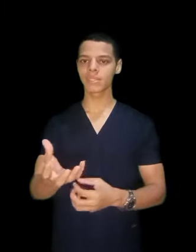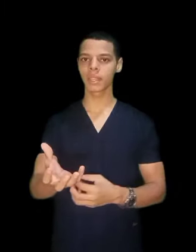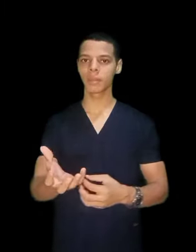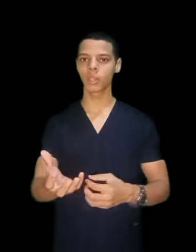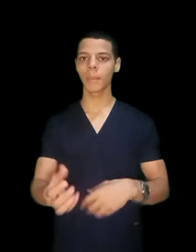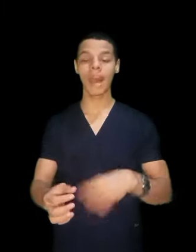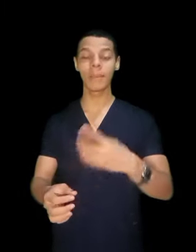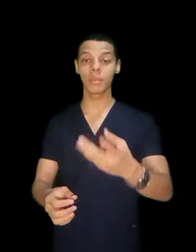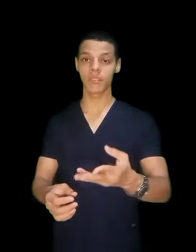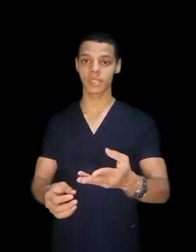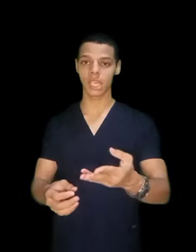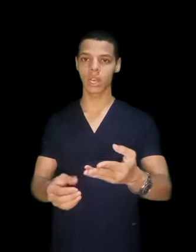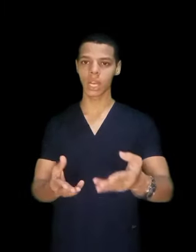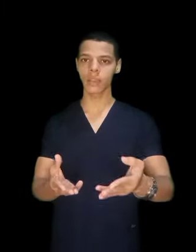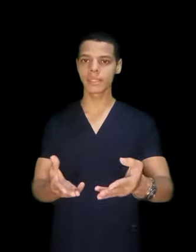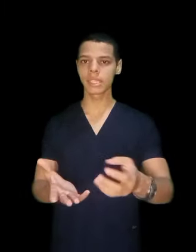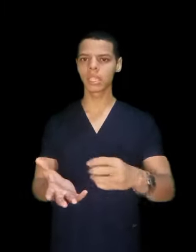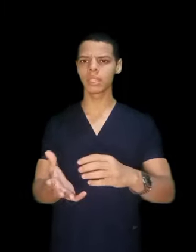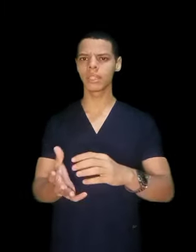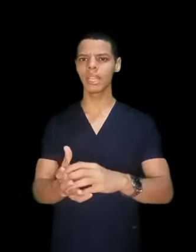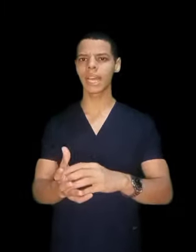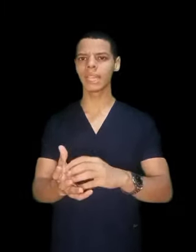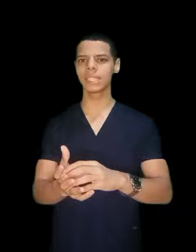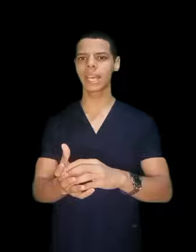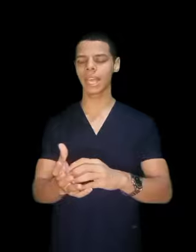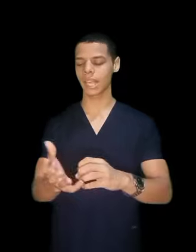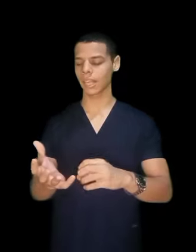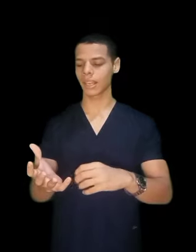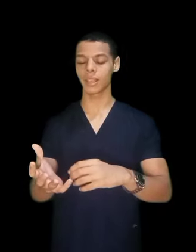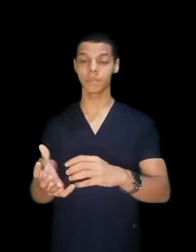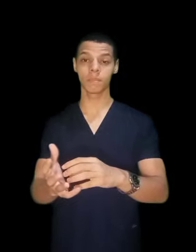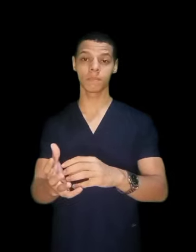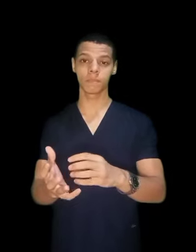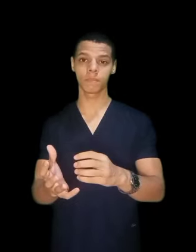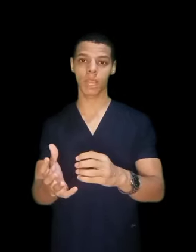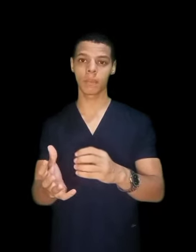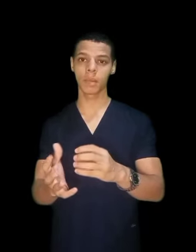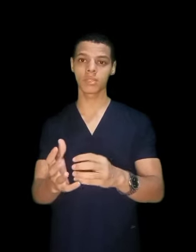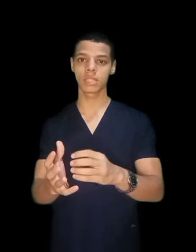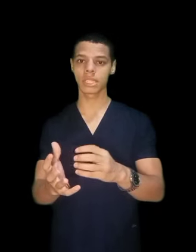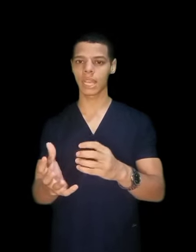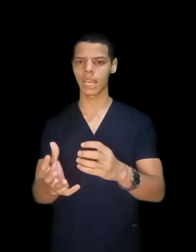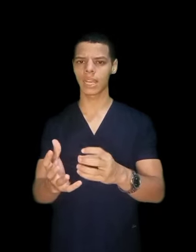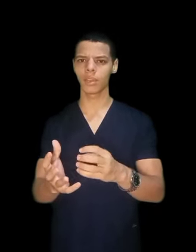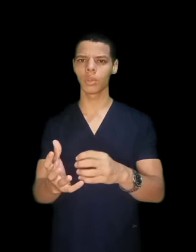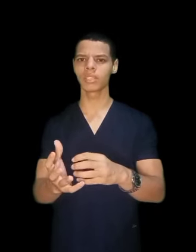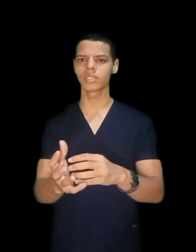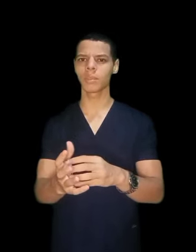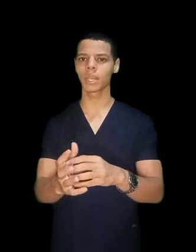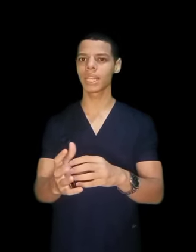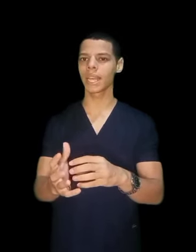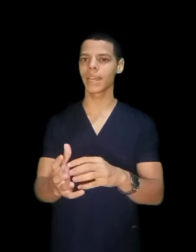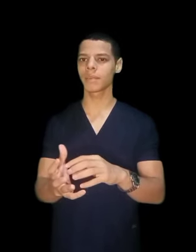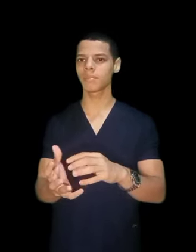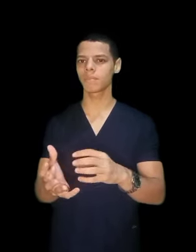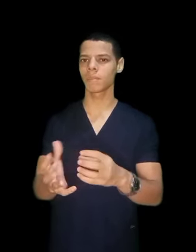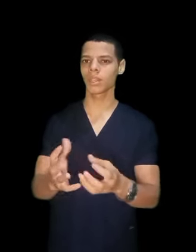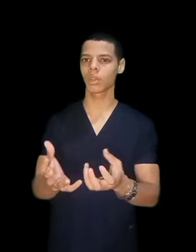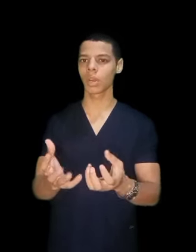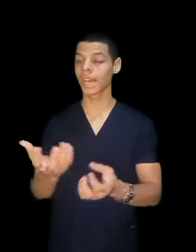نظرة المجتمع قبل ما افسرها لك اصلا دي خليتك باصص لكلية التمريد لا انا محتور